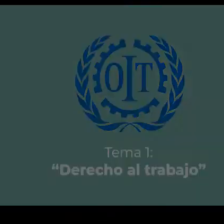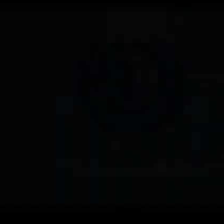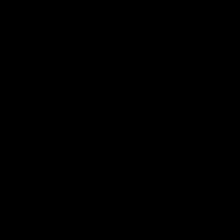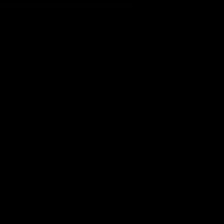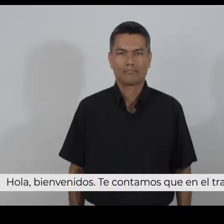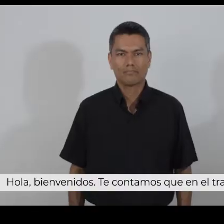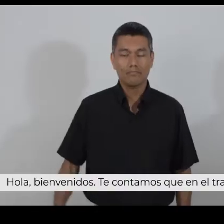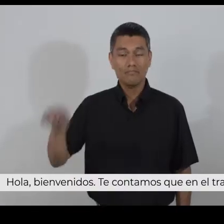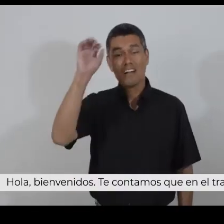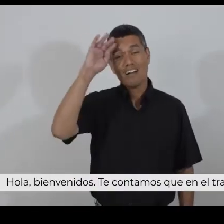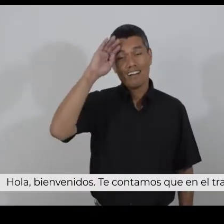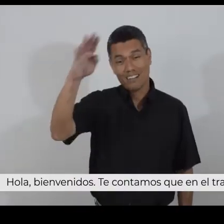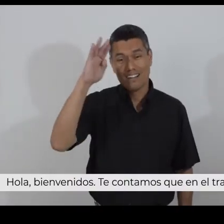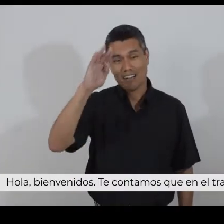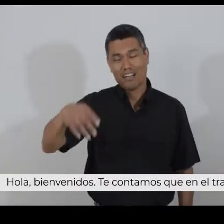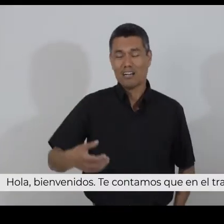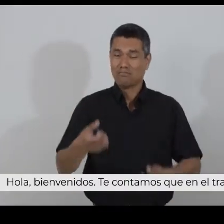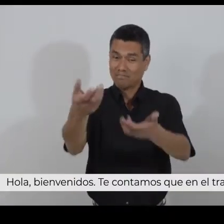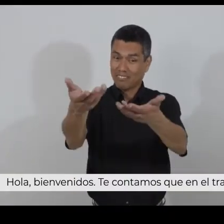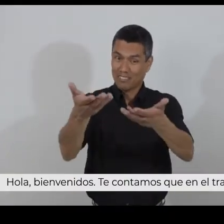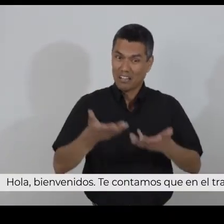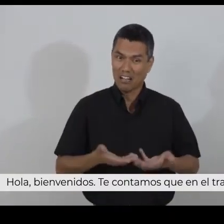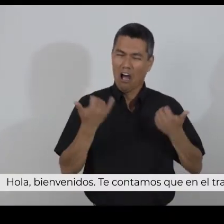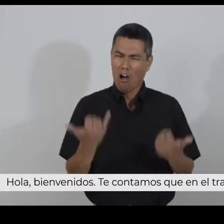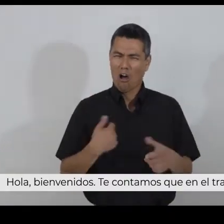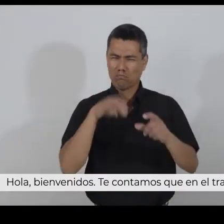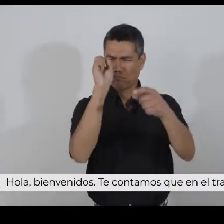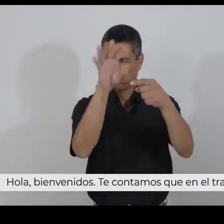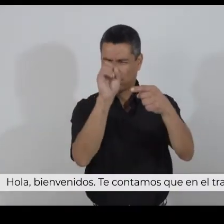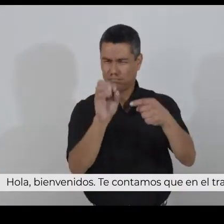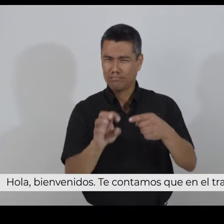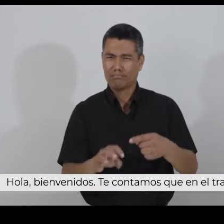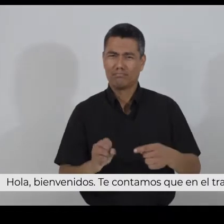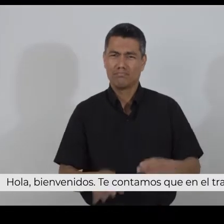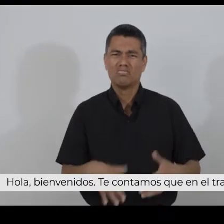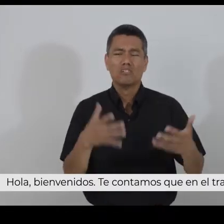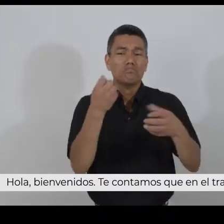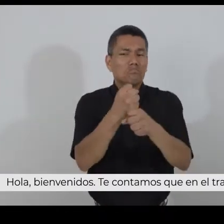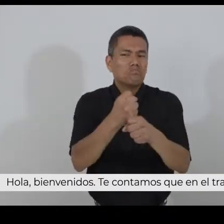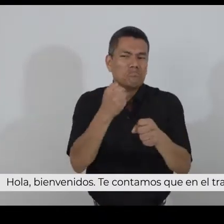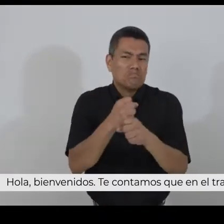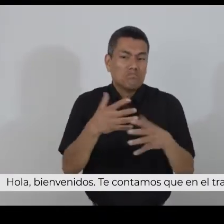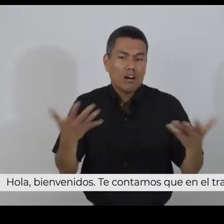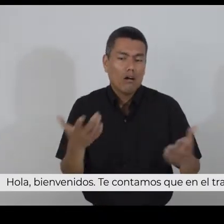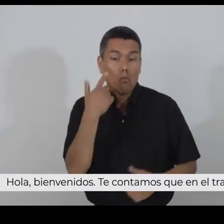¡Hola! ¡Bienvenidos! Te contamos que en el trabajo,